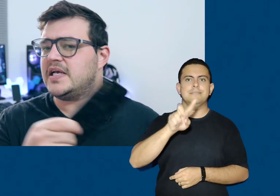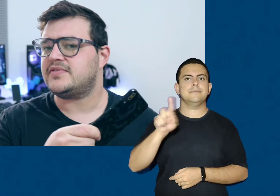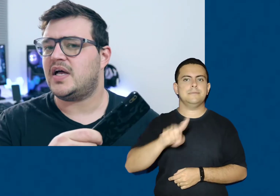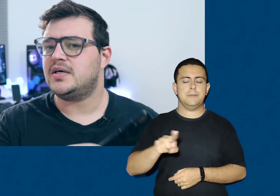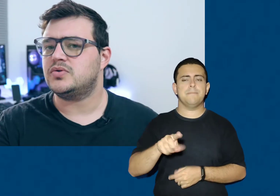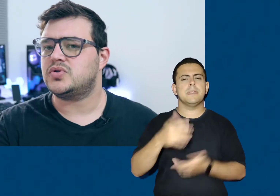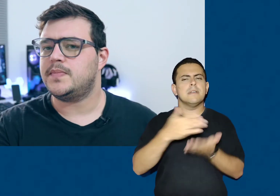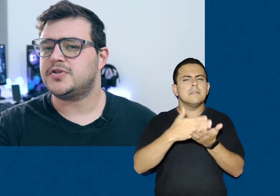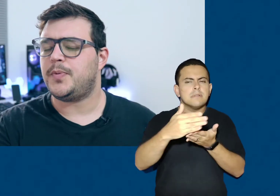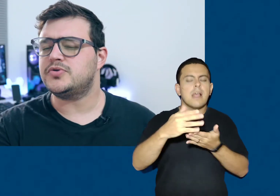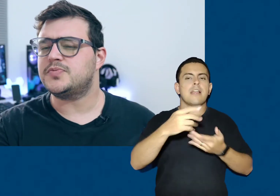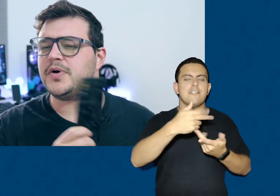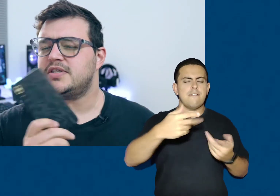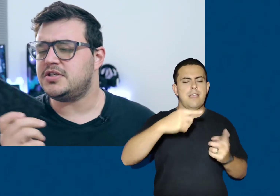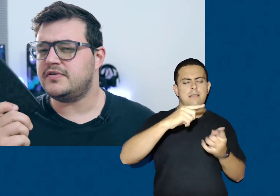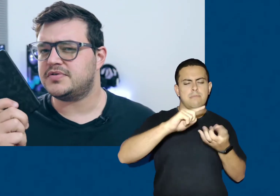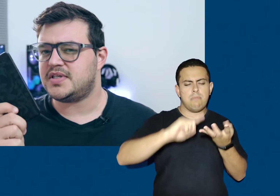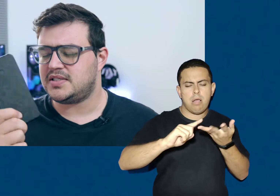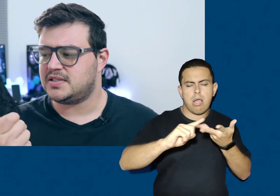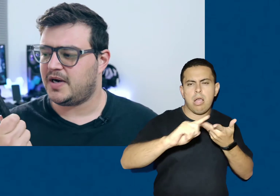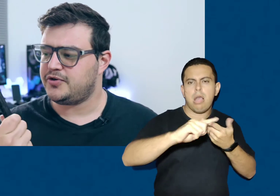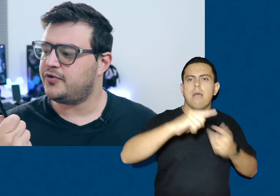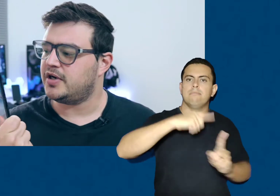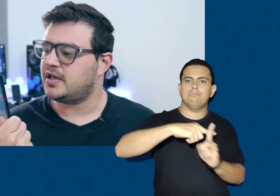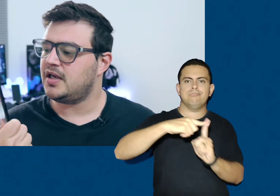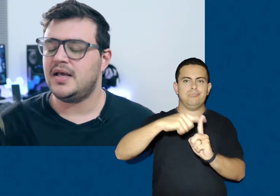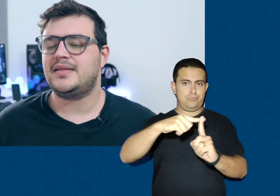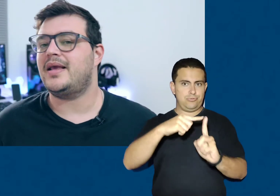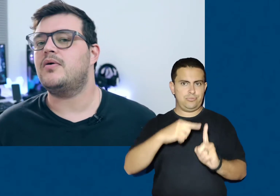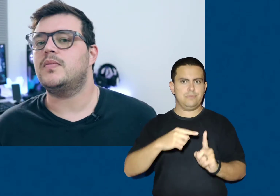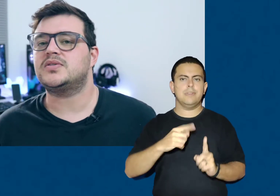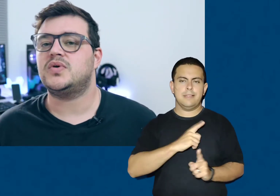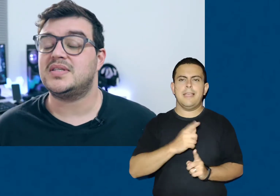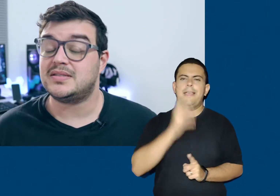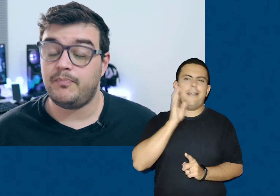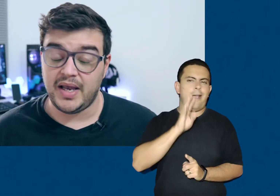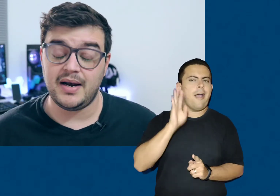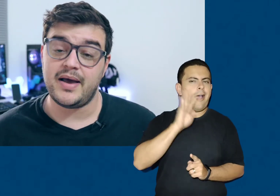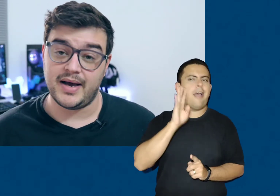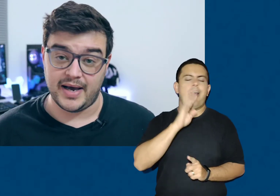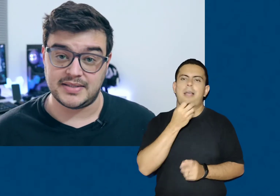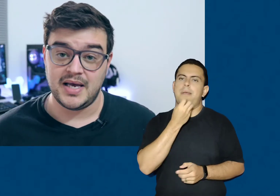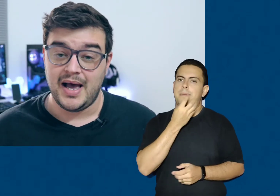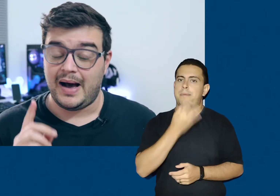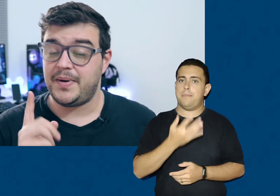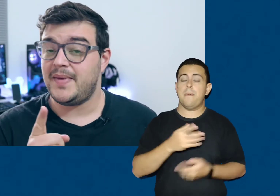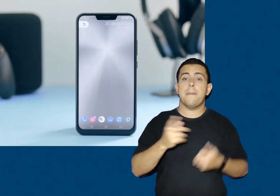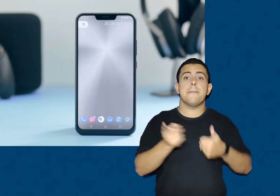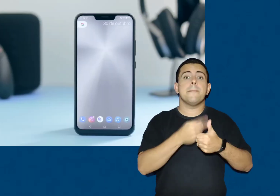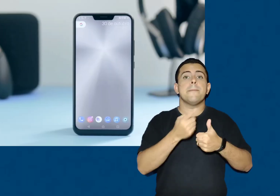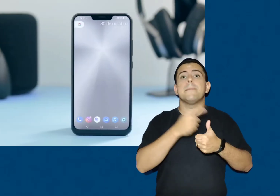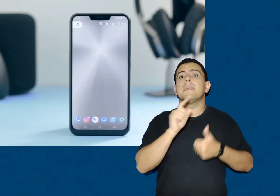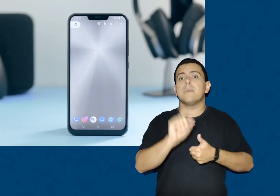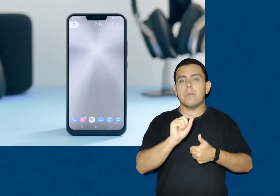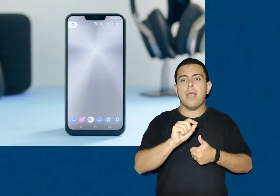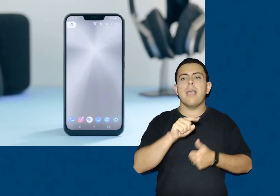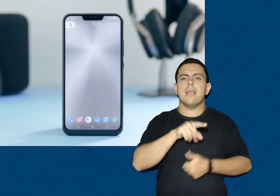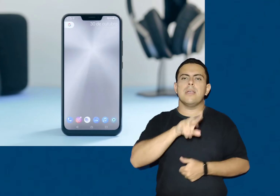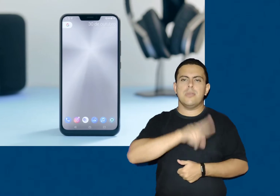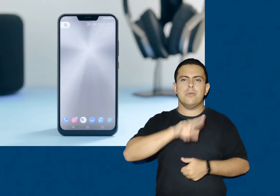começo falando sobre os pontos positivos desse smartphone, que tem algumas coisas bem legais. A primeira delas é que ele usa um